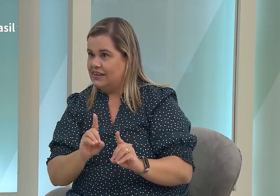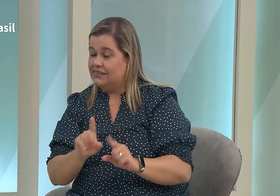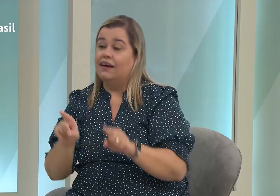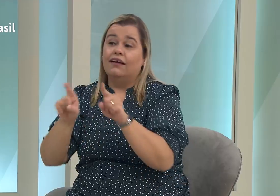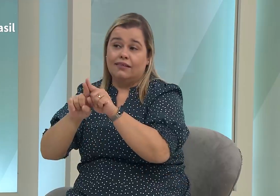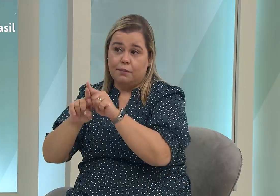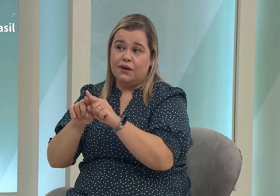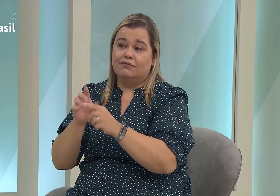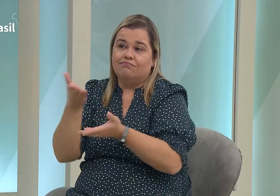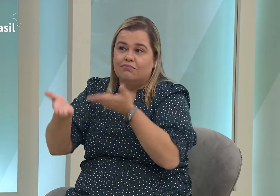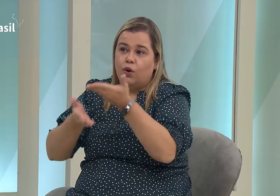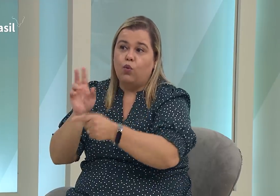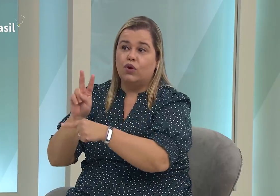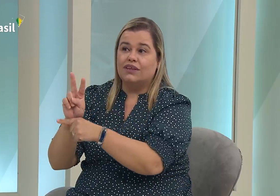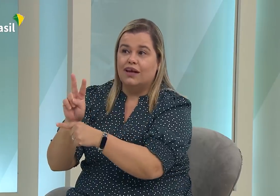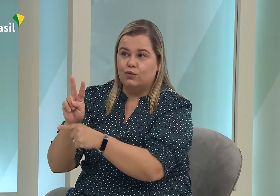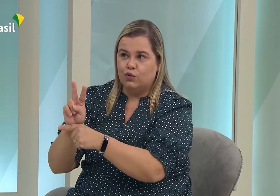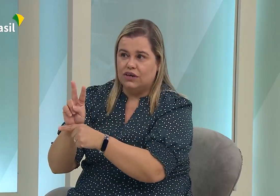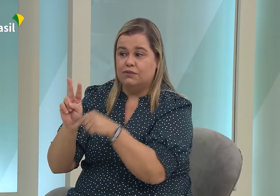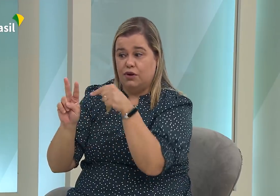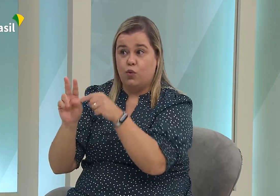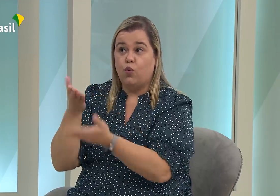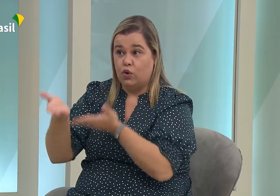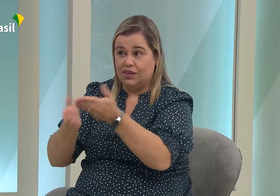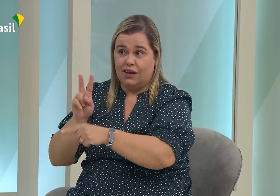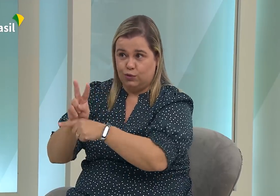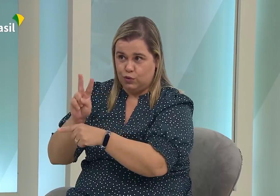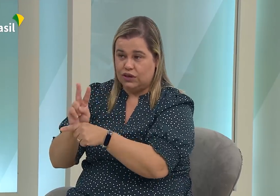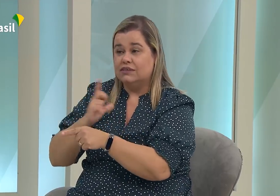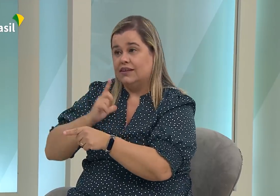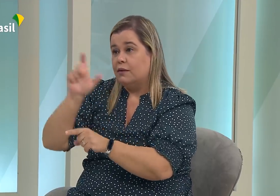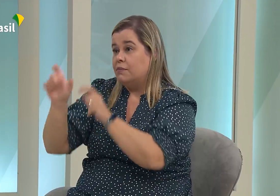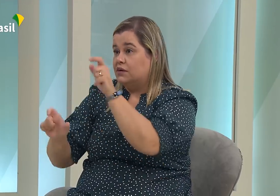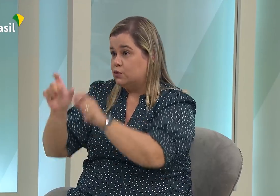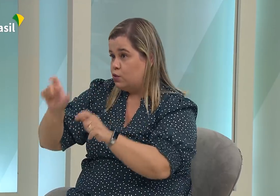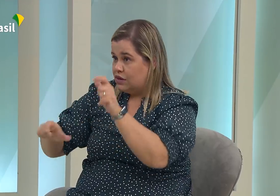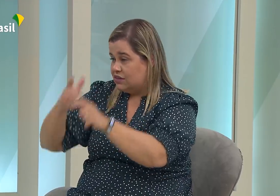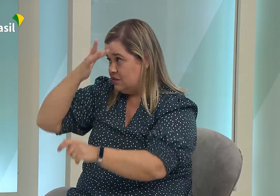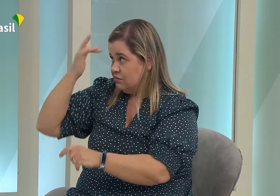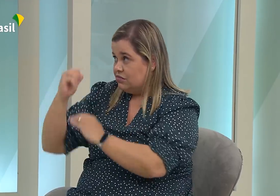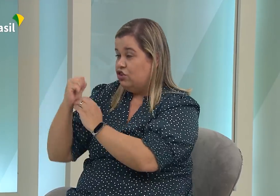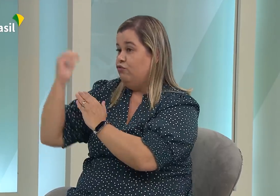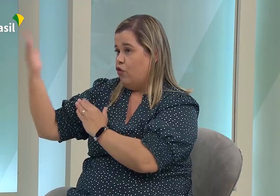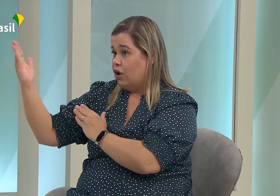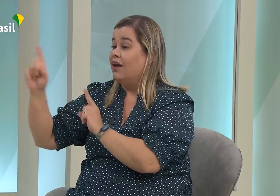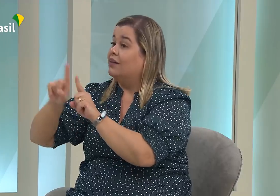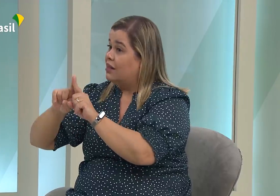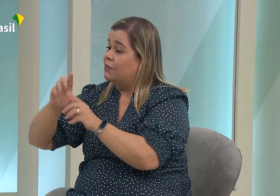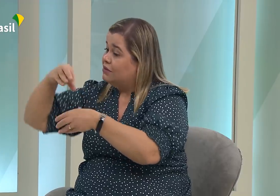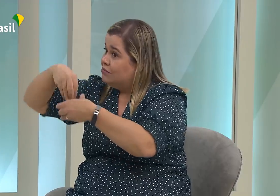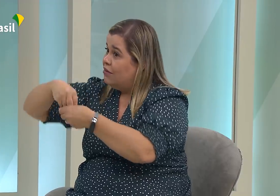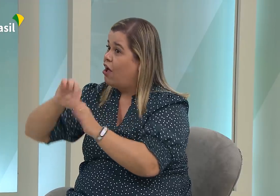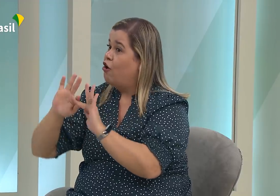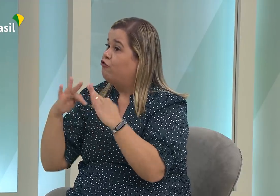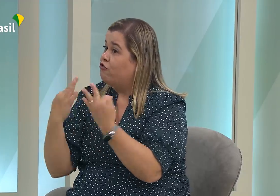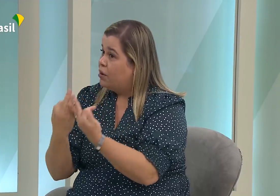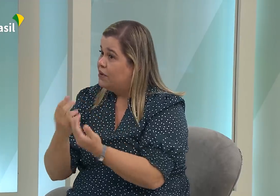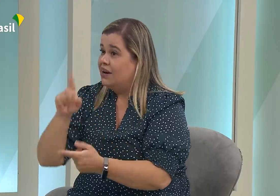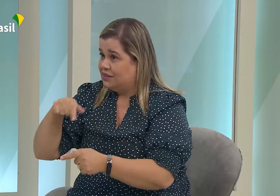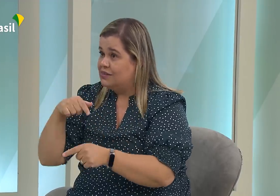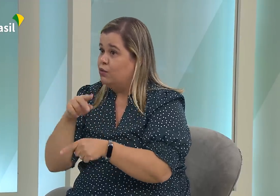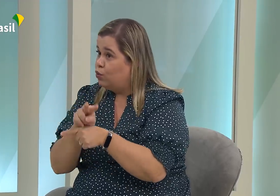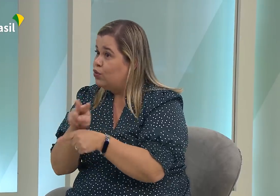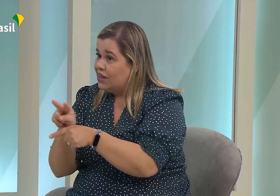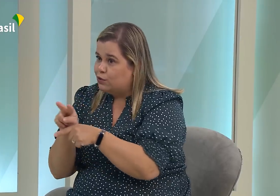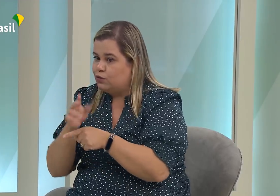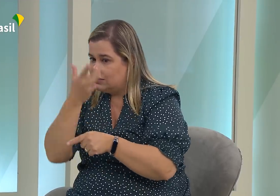profissionais de saúde que atendem pessoas com deficiência. Para os cuidadores, como os cuidadores iam se portar nesse